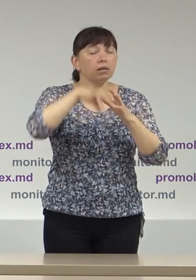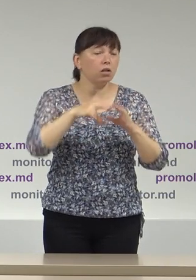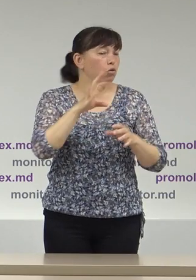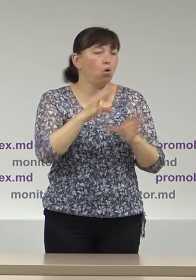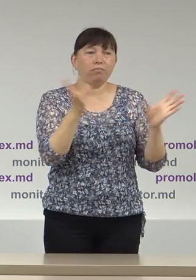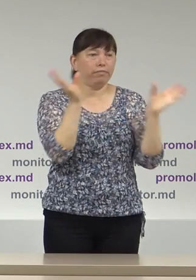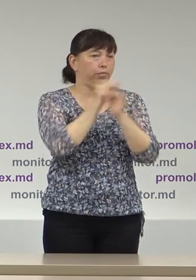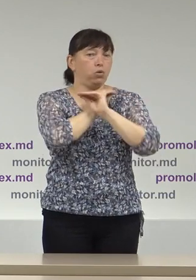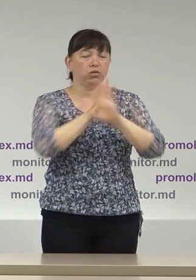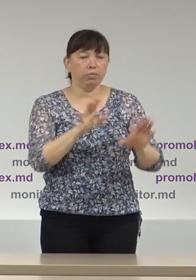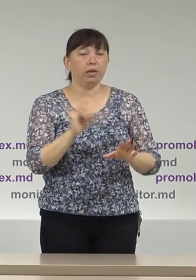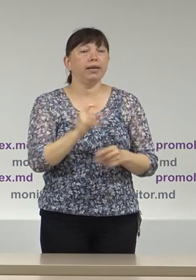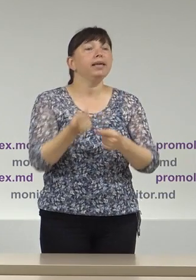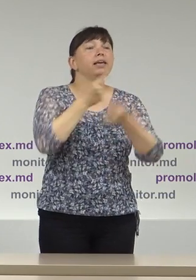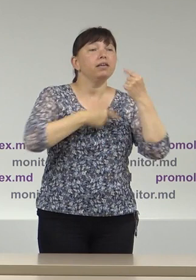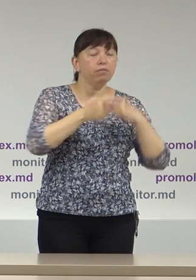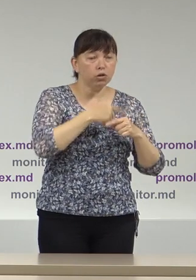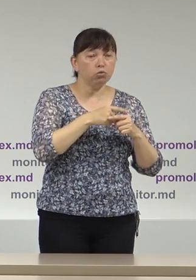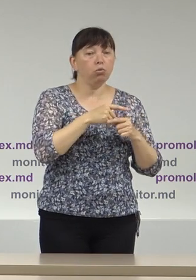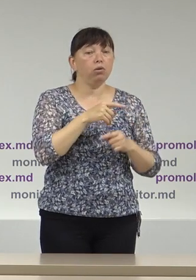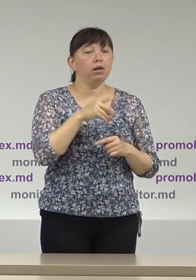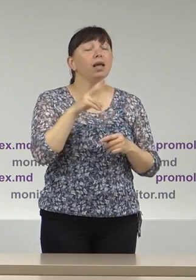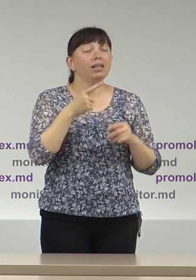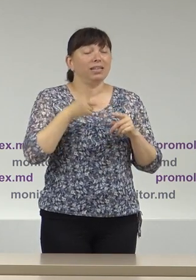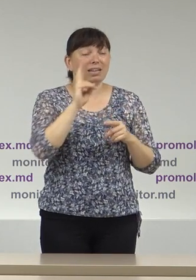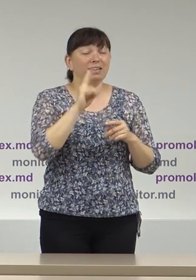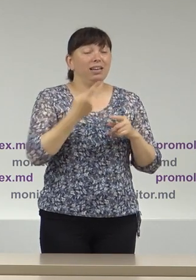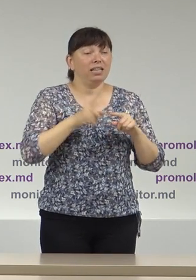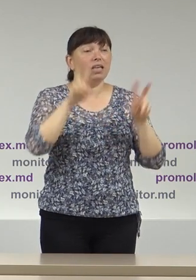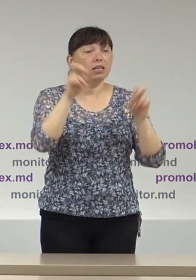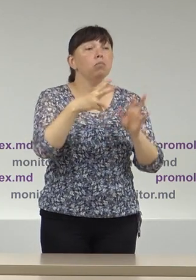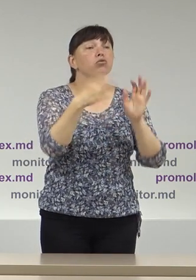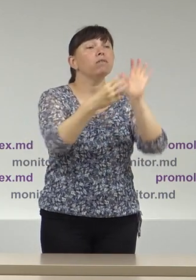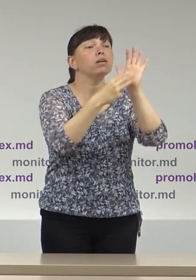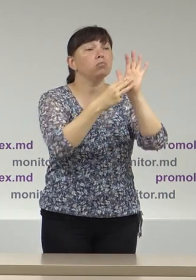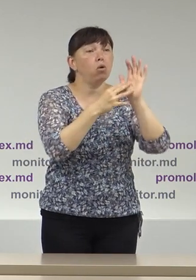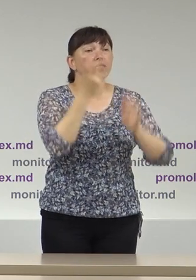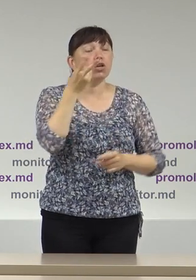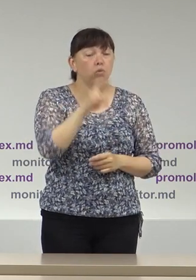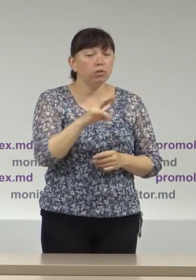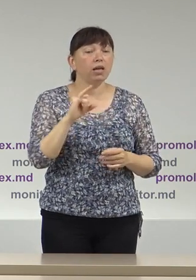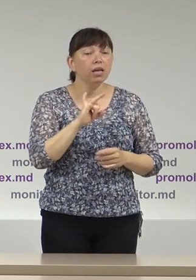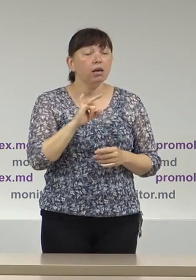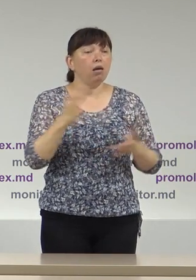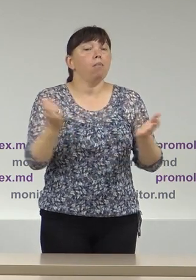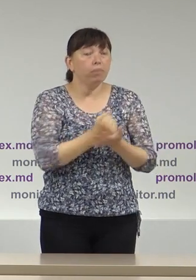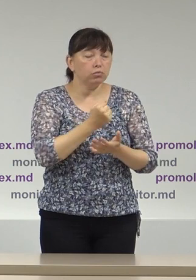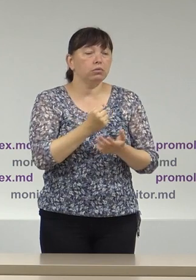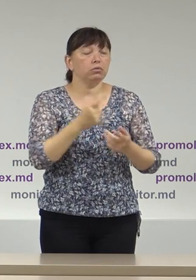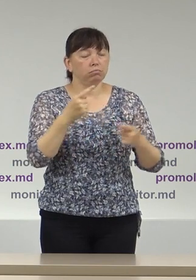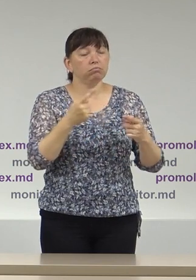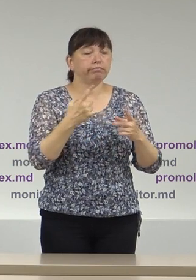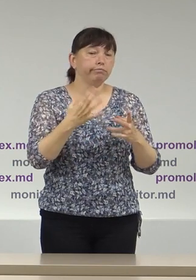reușit și s-a revenit la subiect în data de 8 iunie, când, într-un final, s-a găsit un